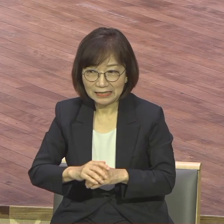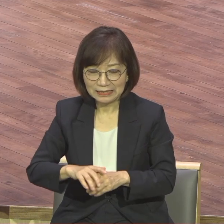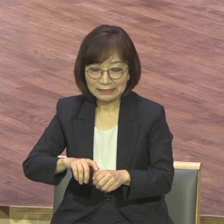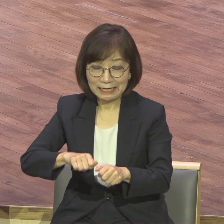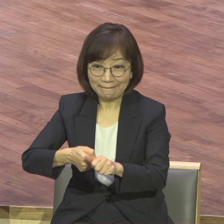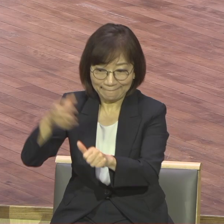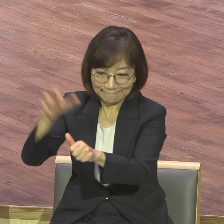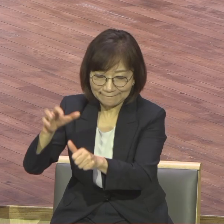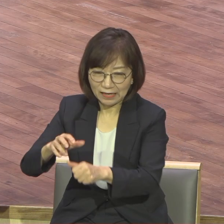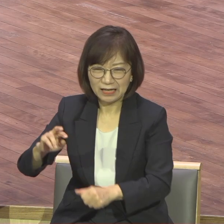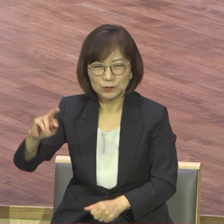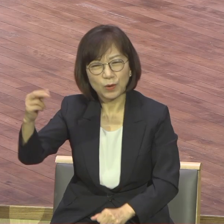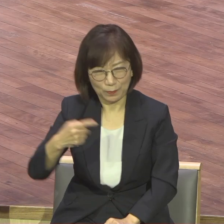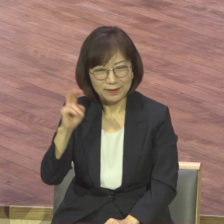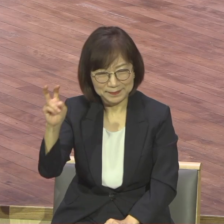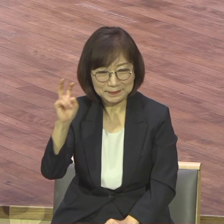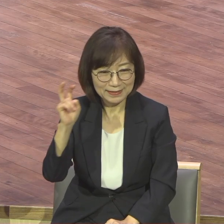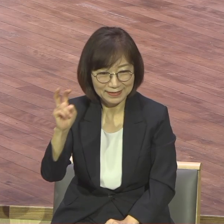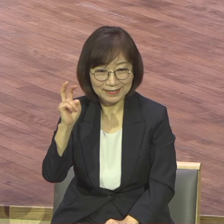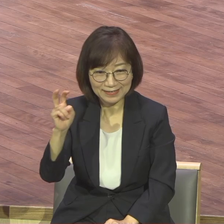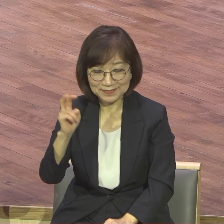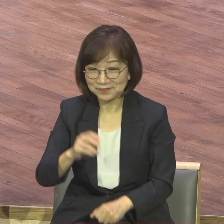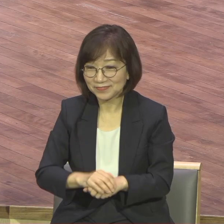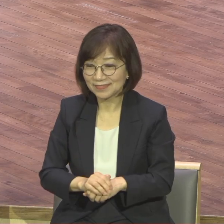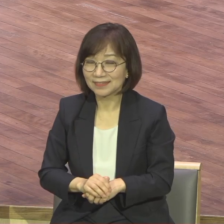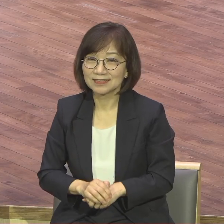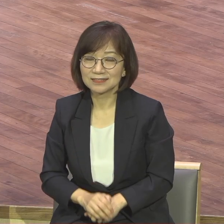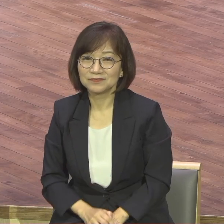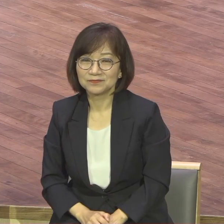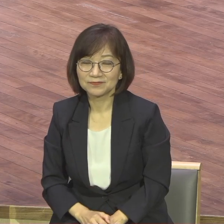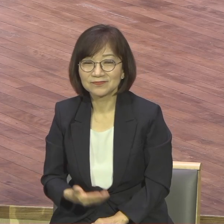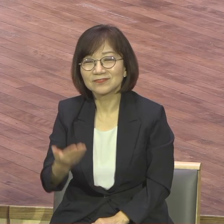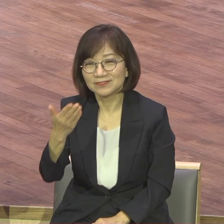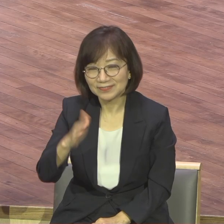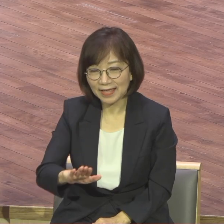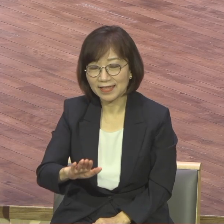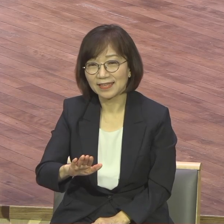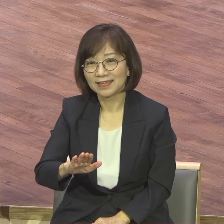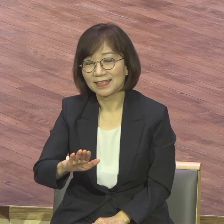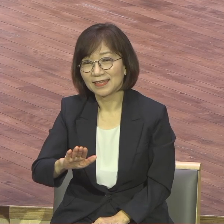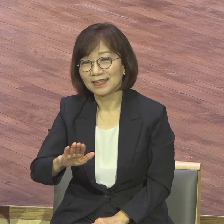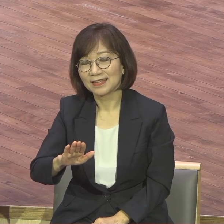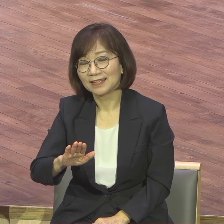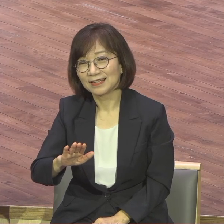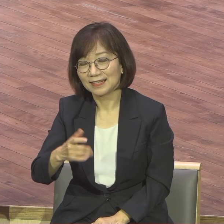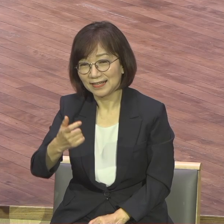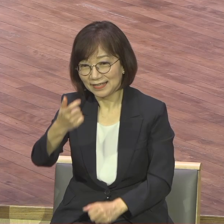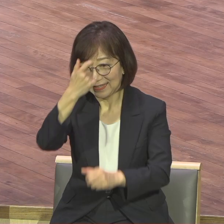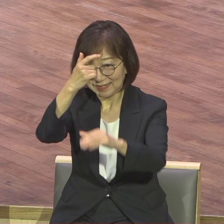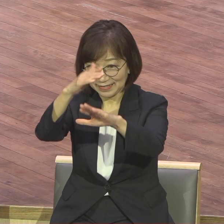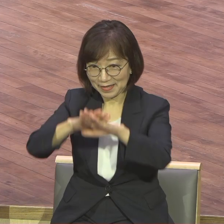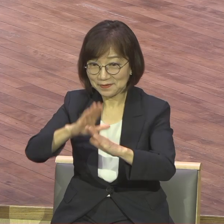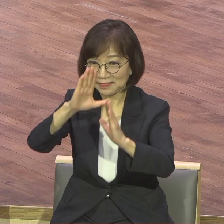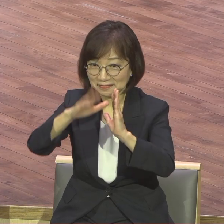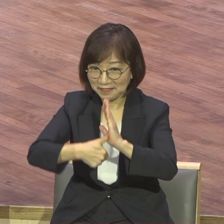군밖기로 작정된 자라고 하면 그런데 예배를 드리는데 자기중심적으로 예배를 드리는데